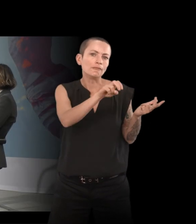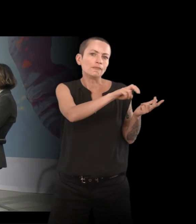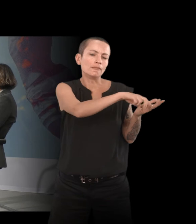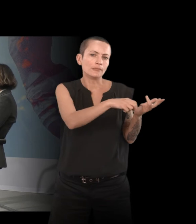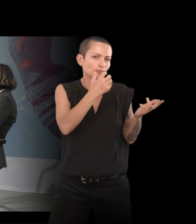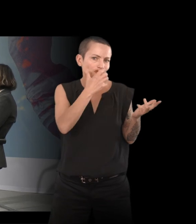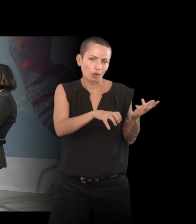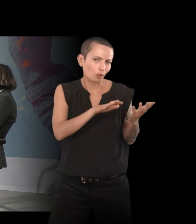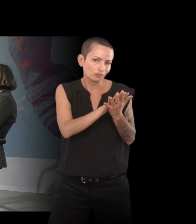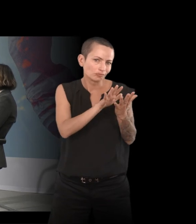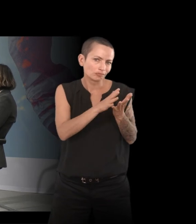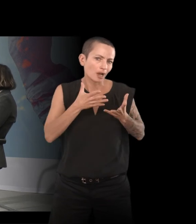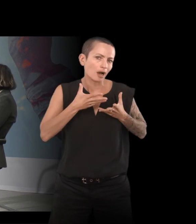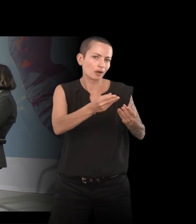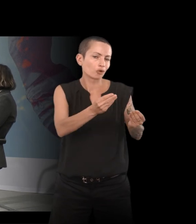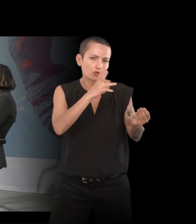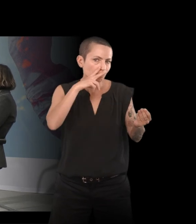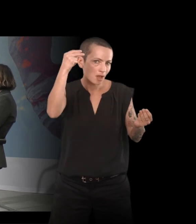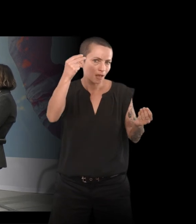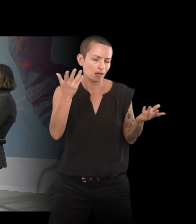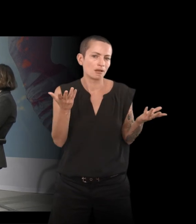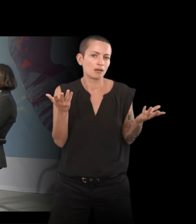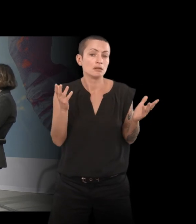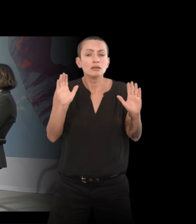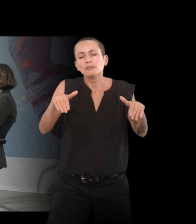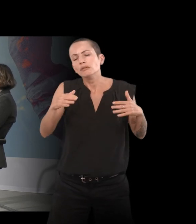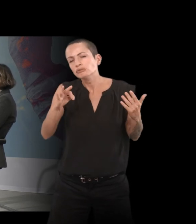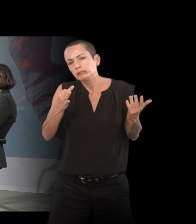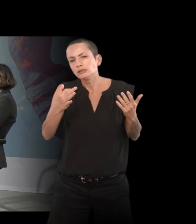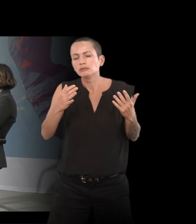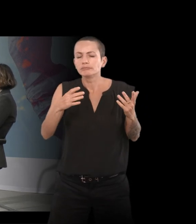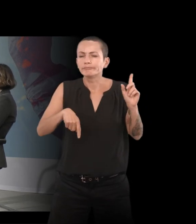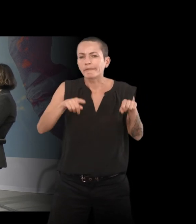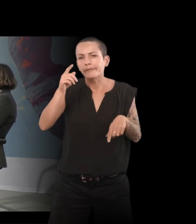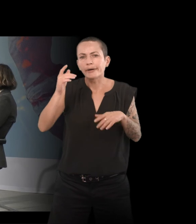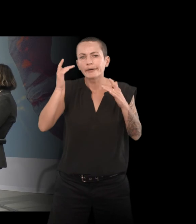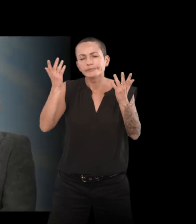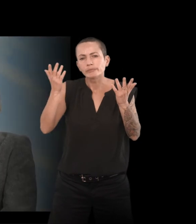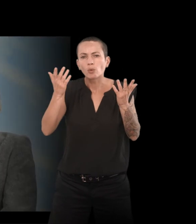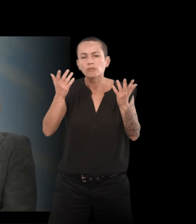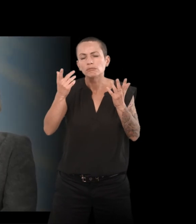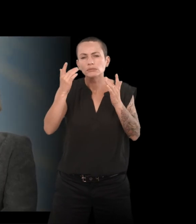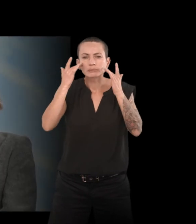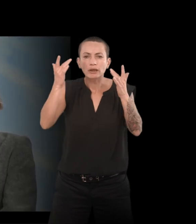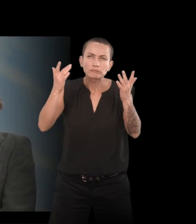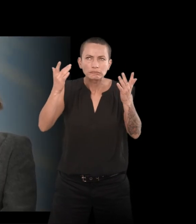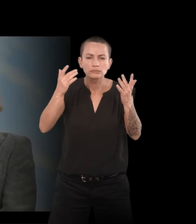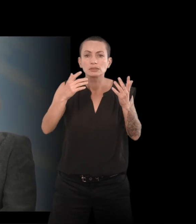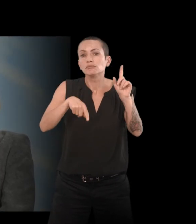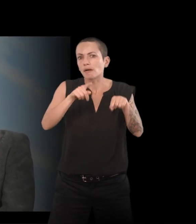très chaleureux, vraiment très humains. Et même s'il y a des expériences toujours, puis on a notre sensibilité. Donc, parfois, la personne en face de